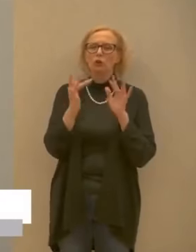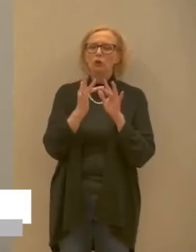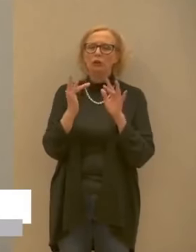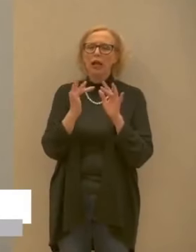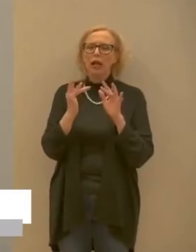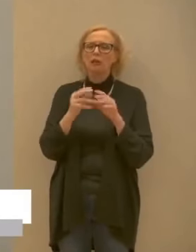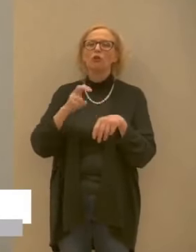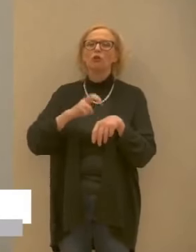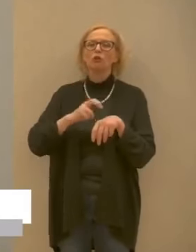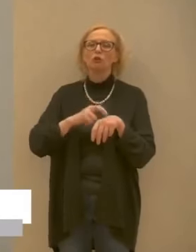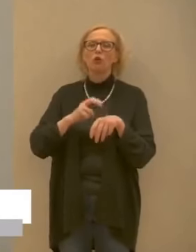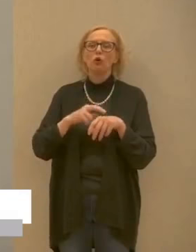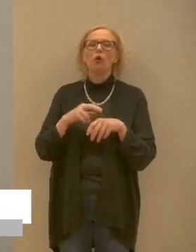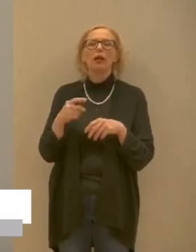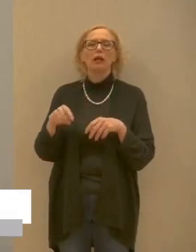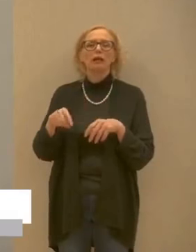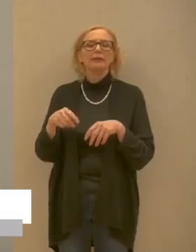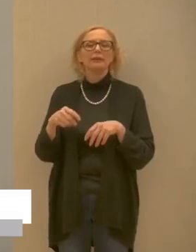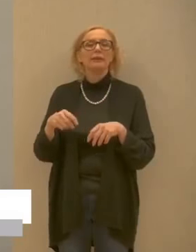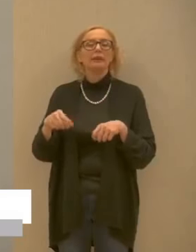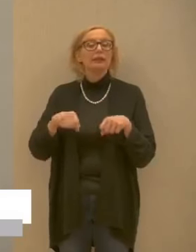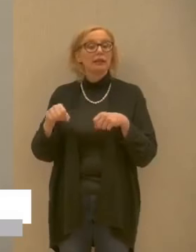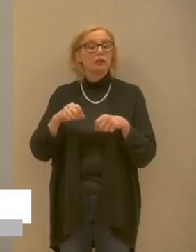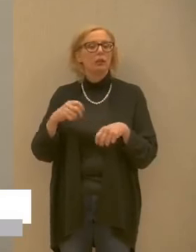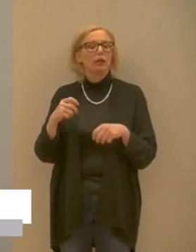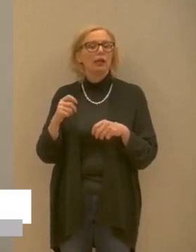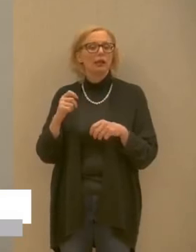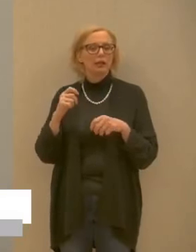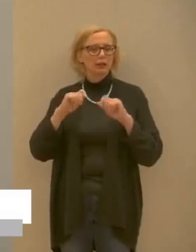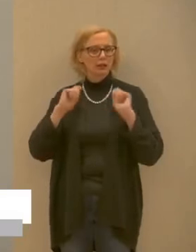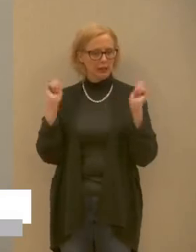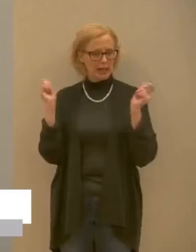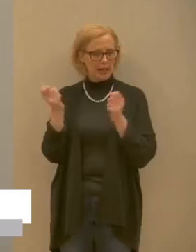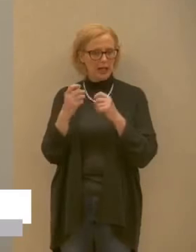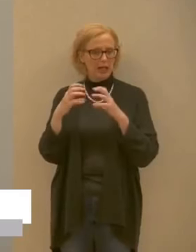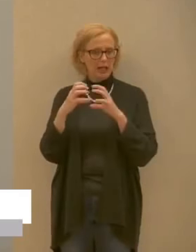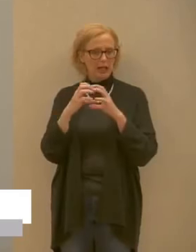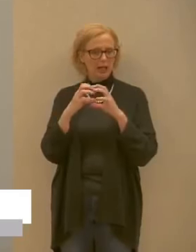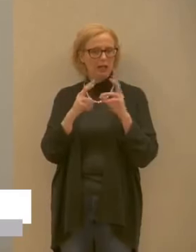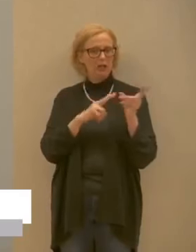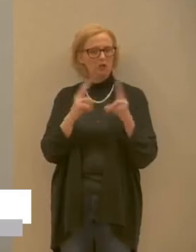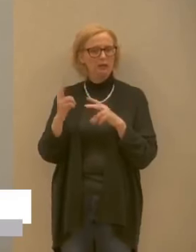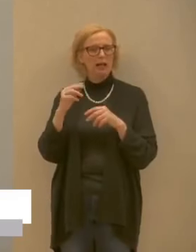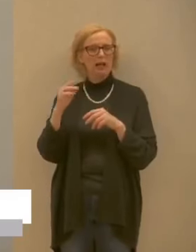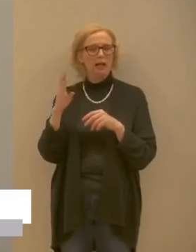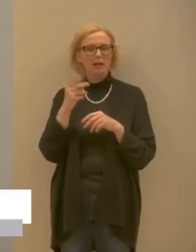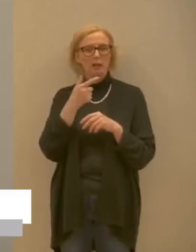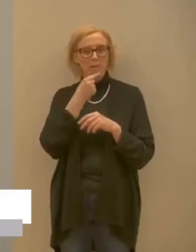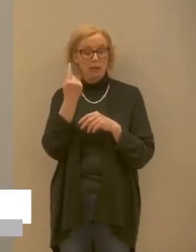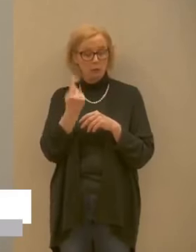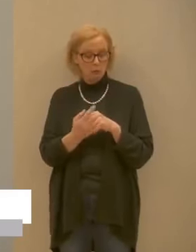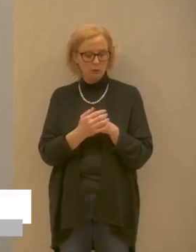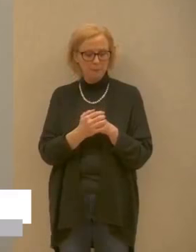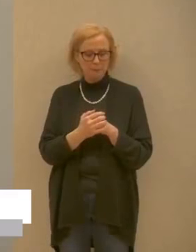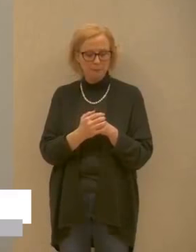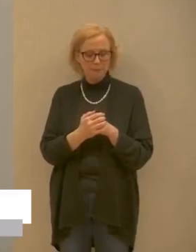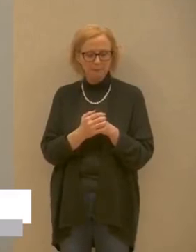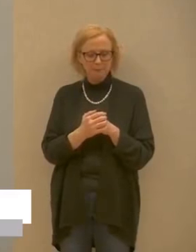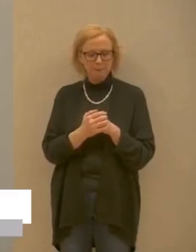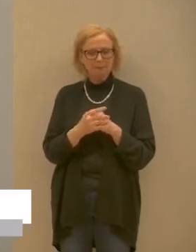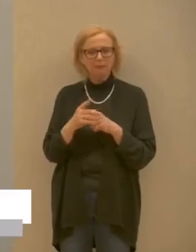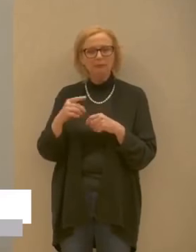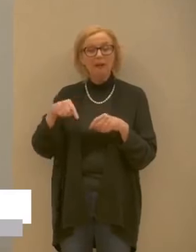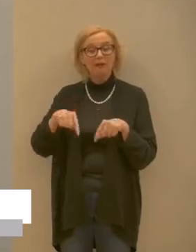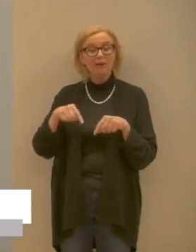con il mio collega direttore generale dell'azienda 1 di Belluno al momento hanno interrotto l'accettazione